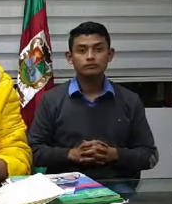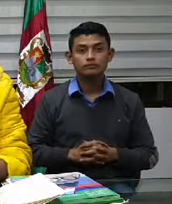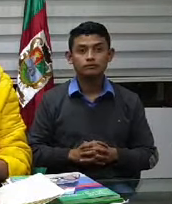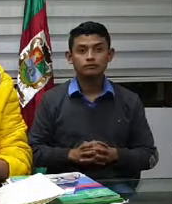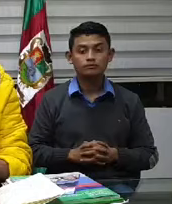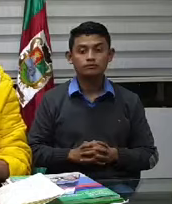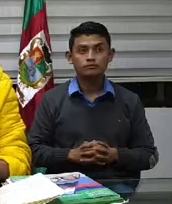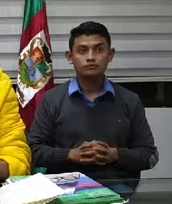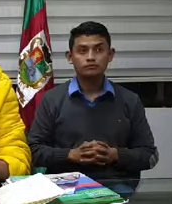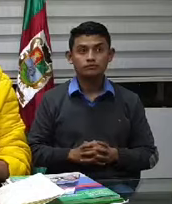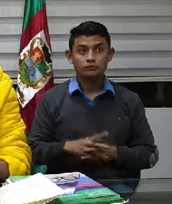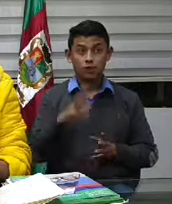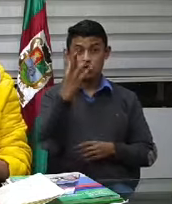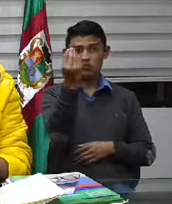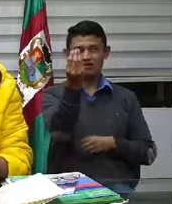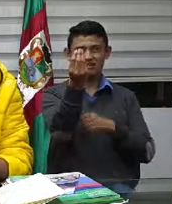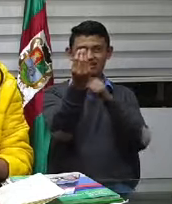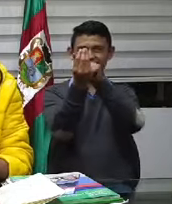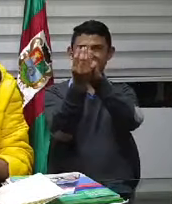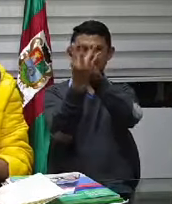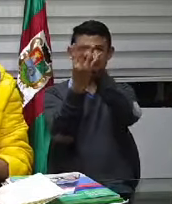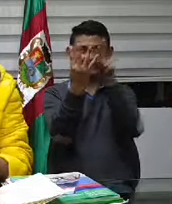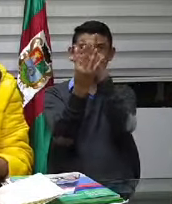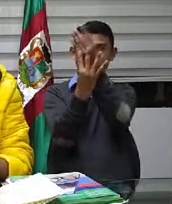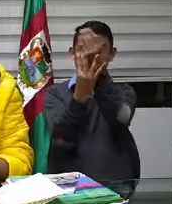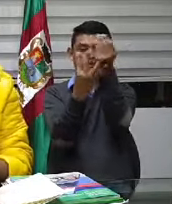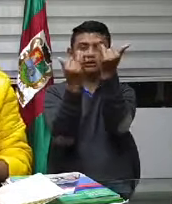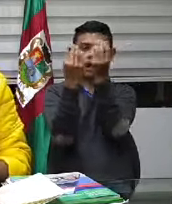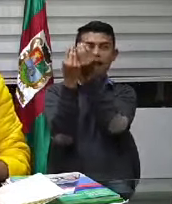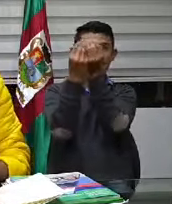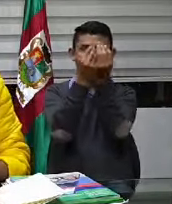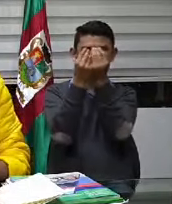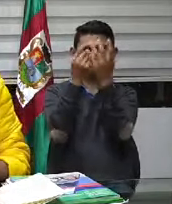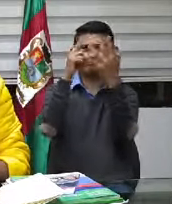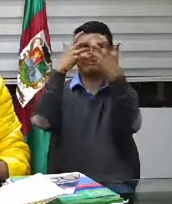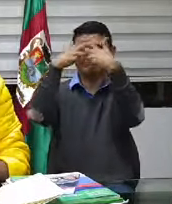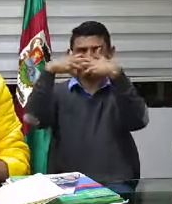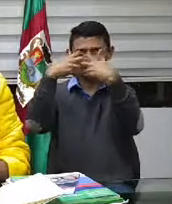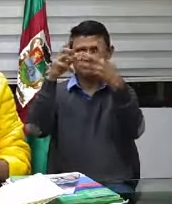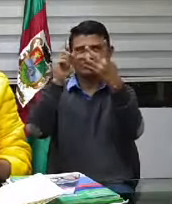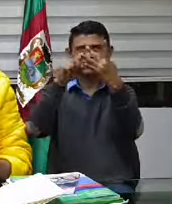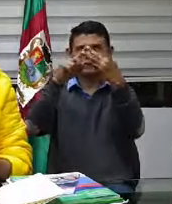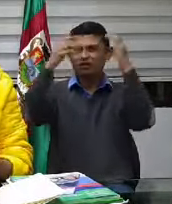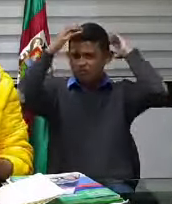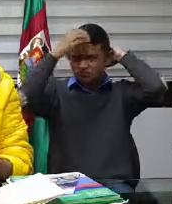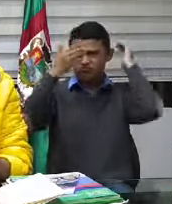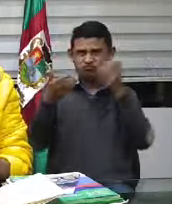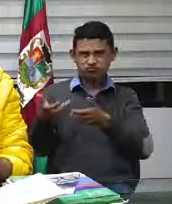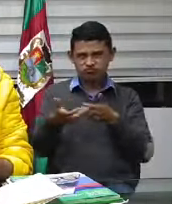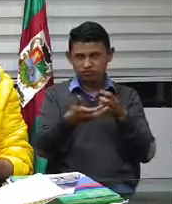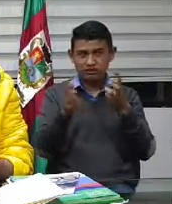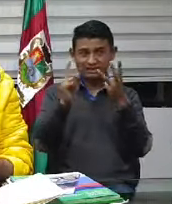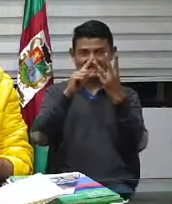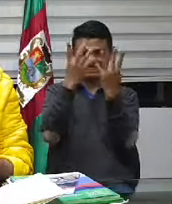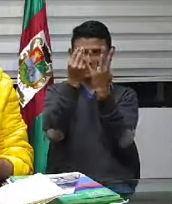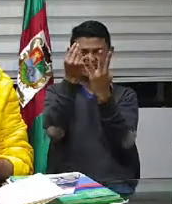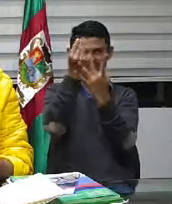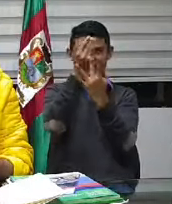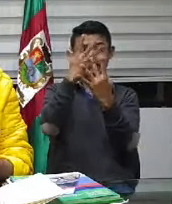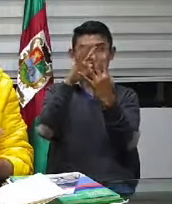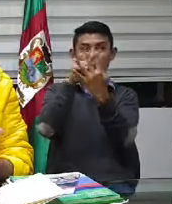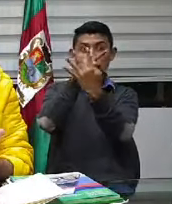unos concejales bomberos y algunas personas privadas para que esas cuatro